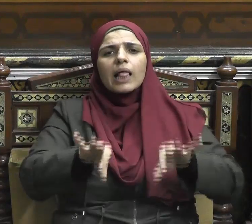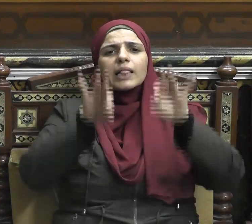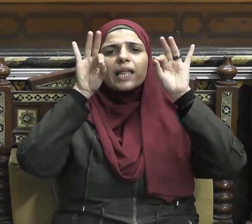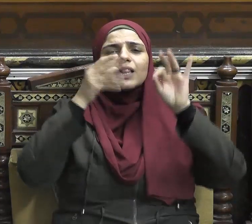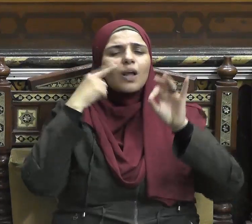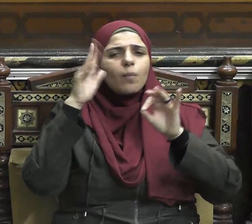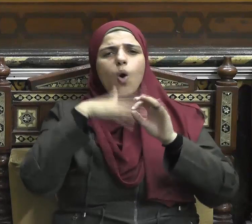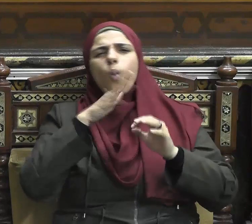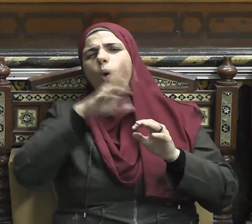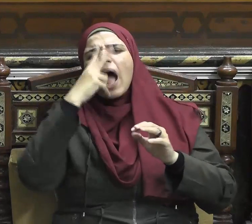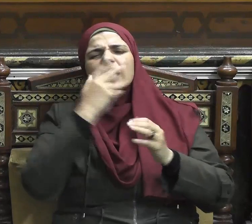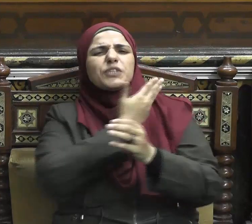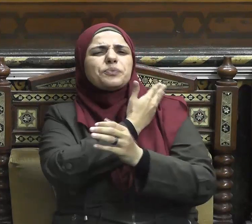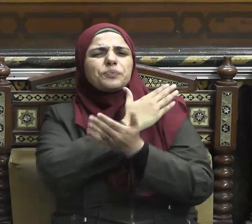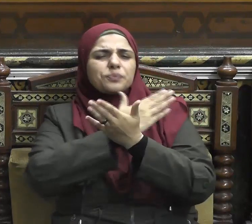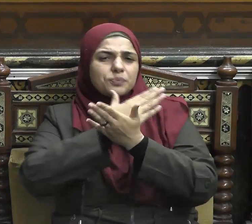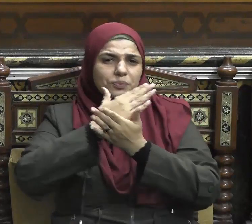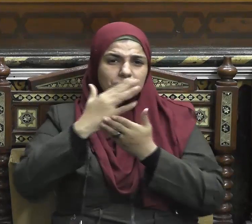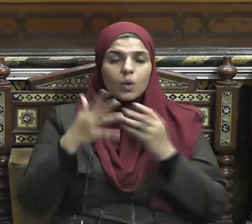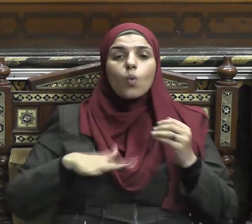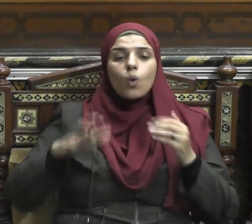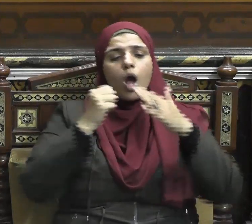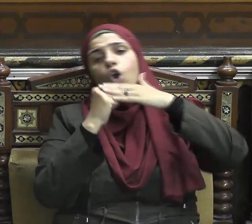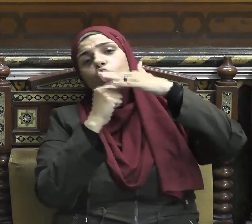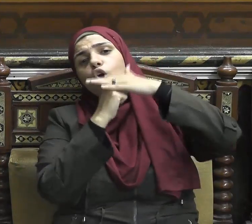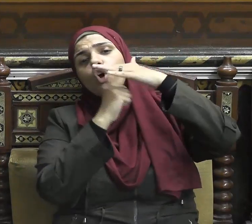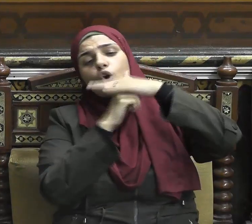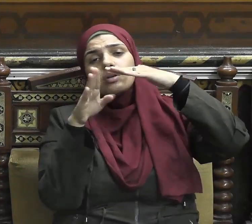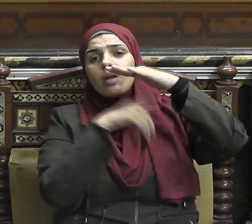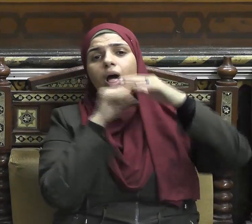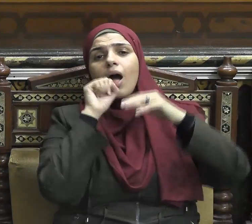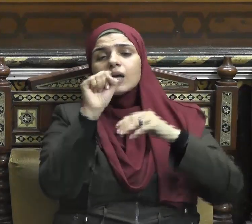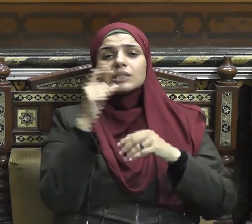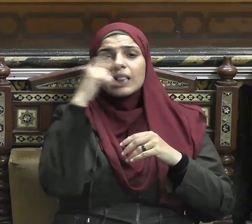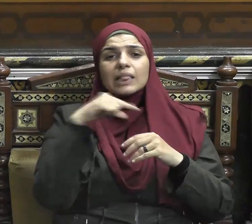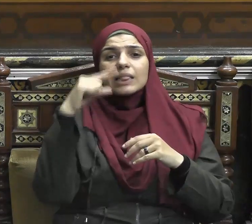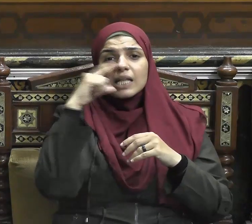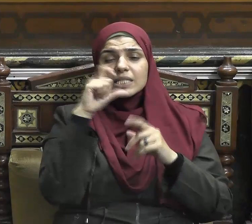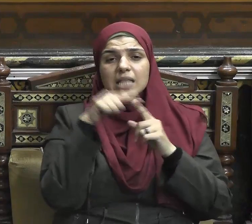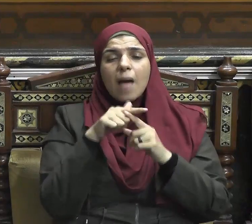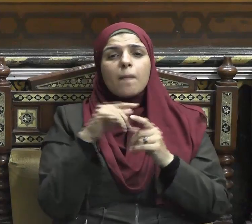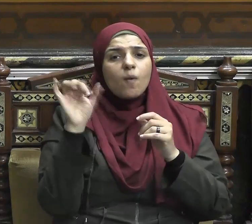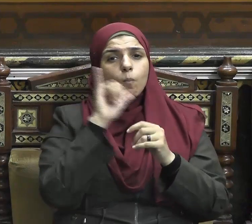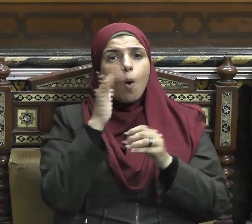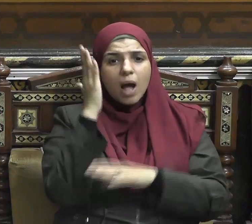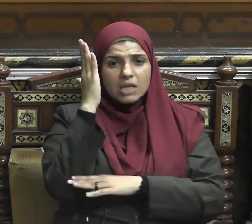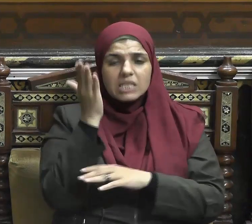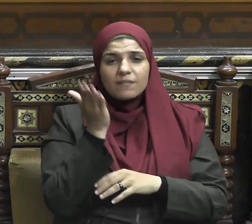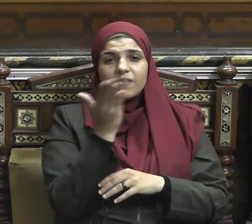هريرة رضي الله عنه قال سمعت النبي صلى الله عليه وسلم يقول